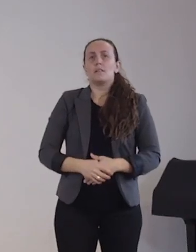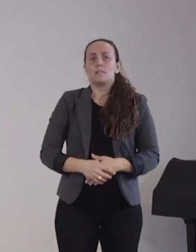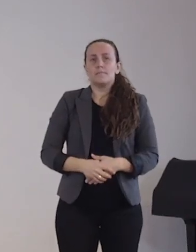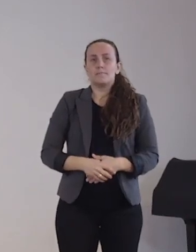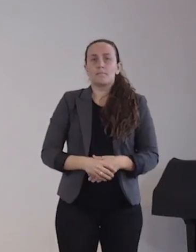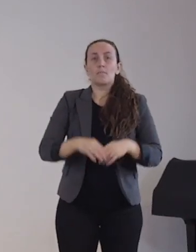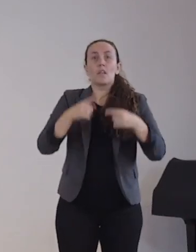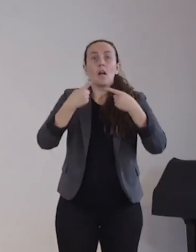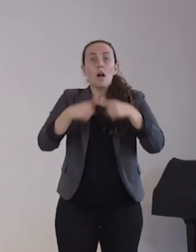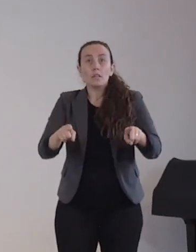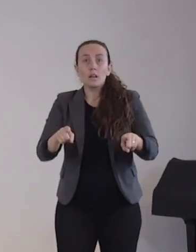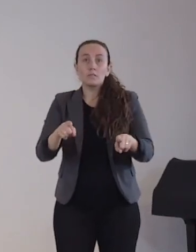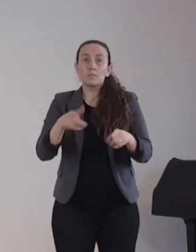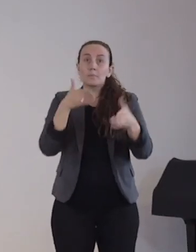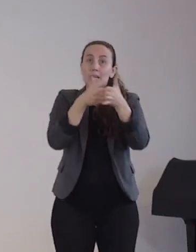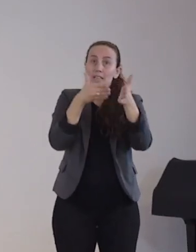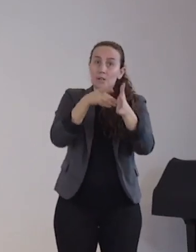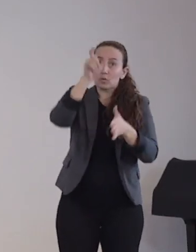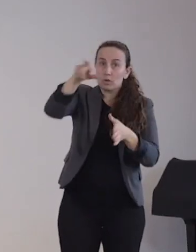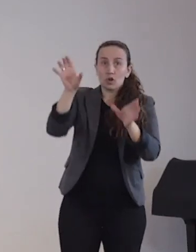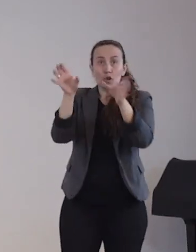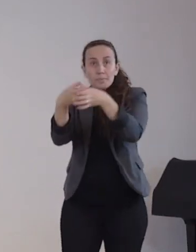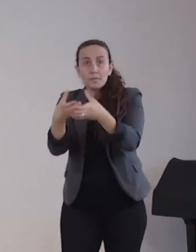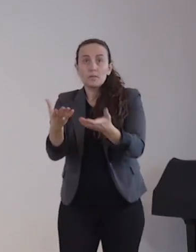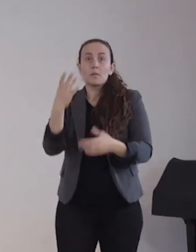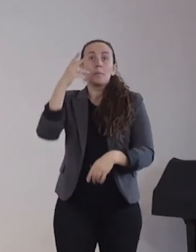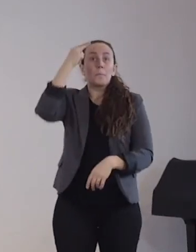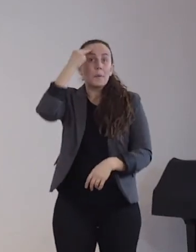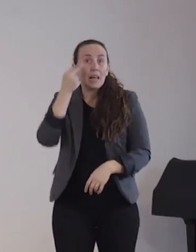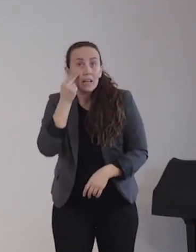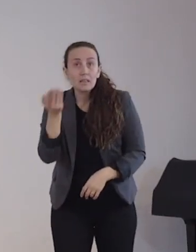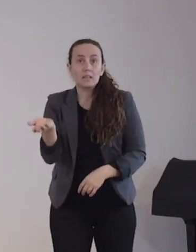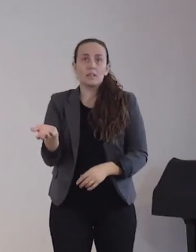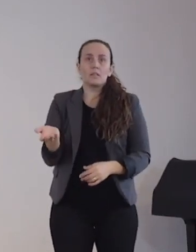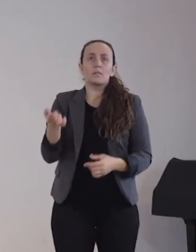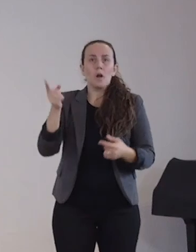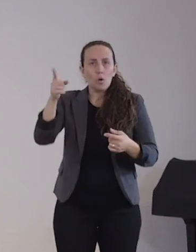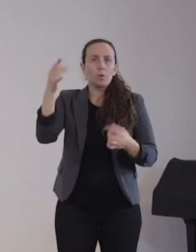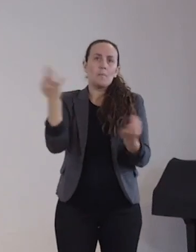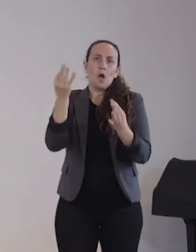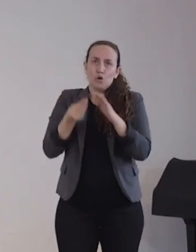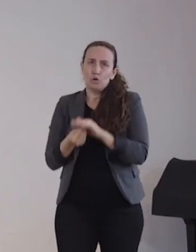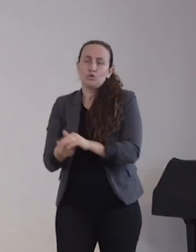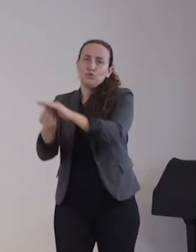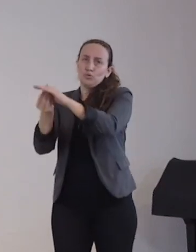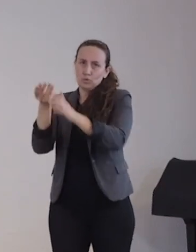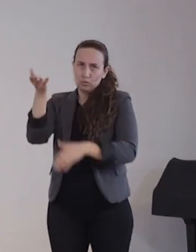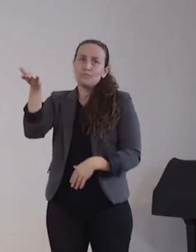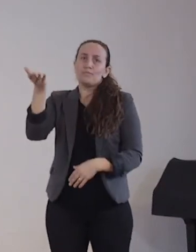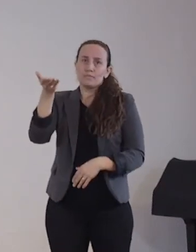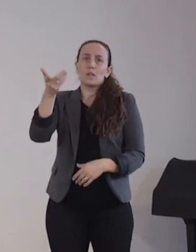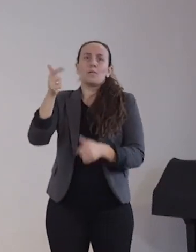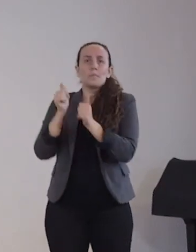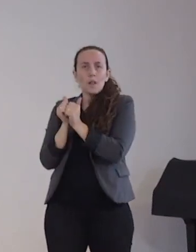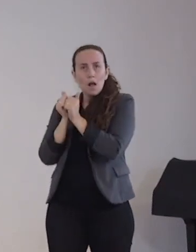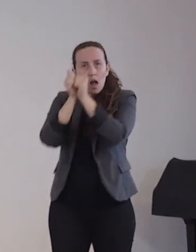eine Unterstützung brauchen, vor allen Dingen bei der Begleitung. Denn das Impfzentrum ist nicht